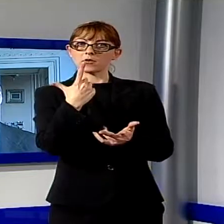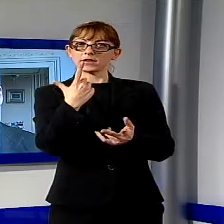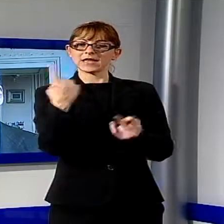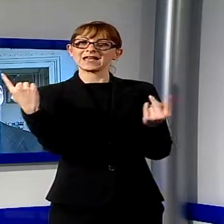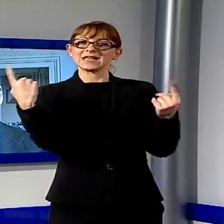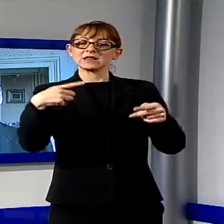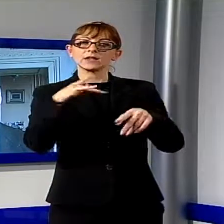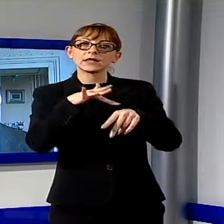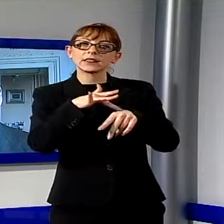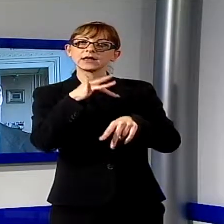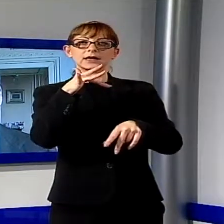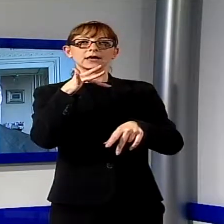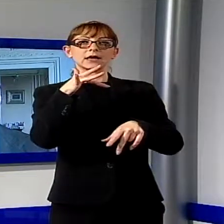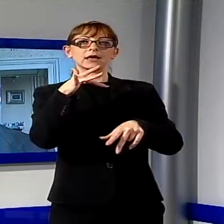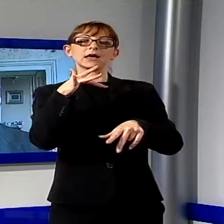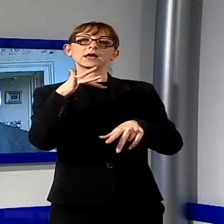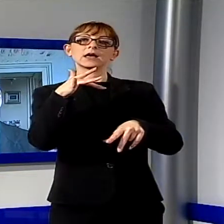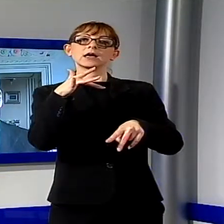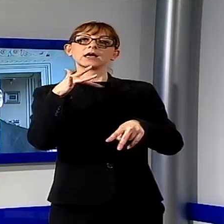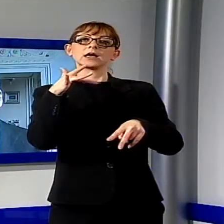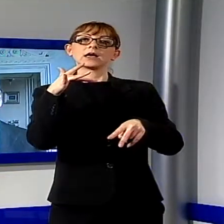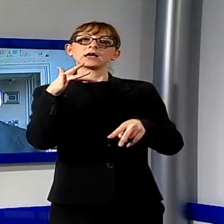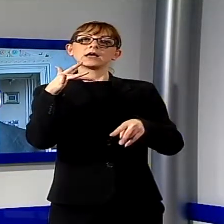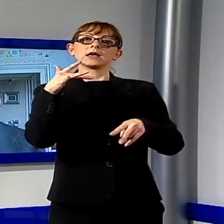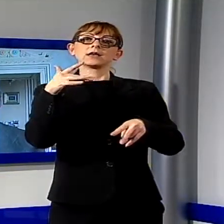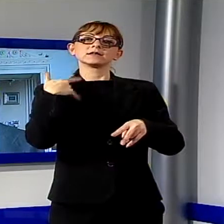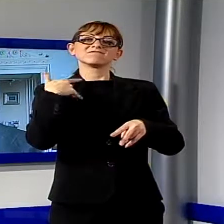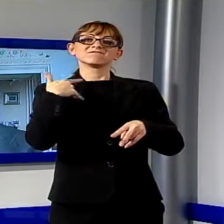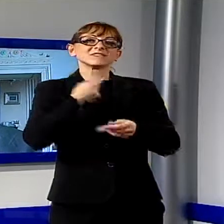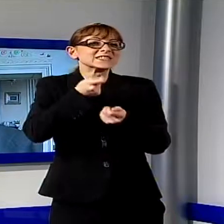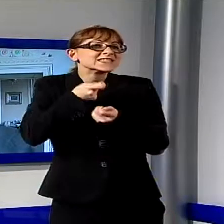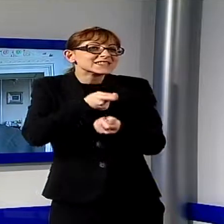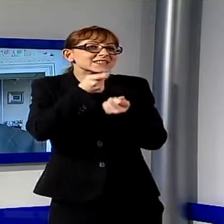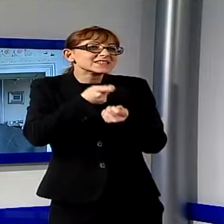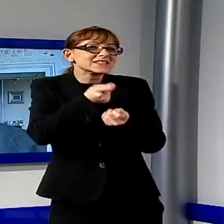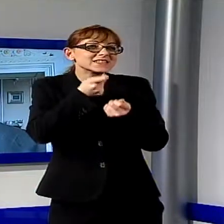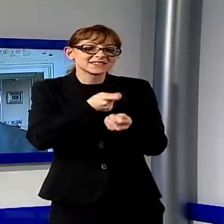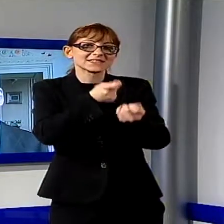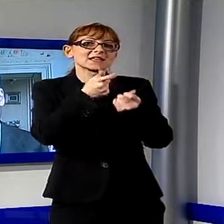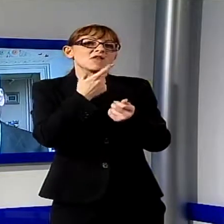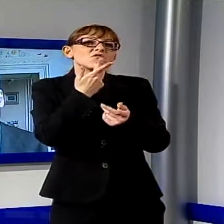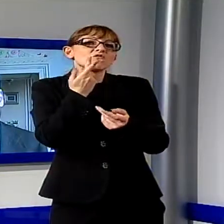che in qualche modo mi spinge a mettermi in gioco e a provarci.